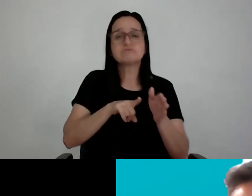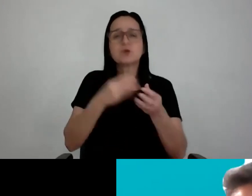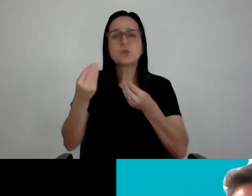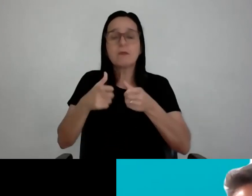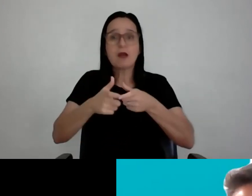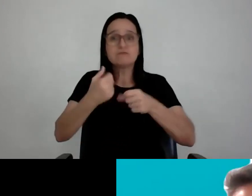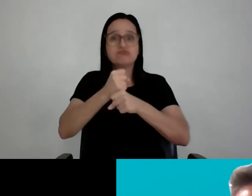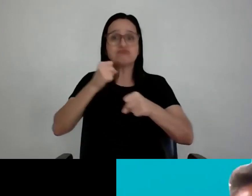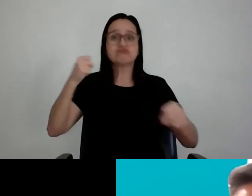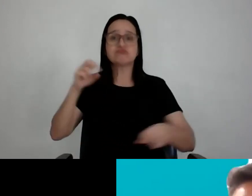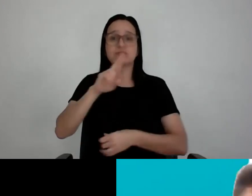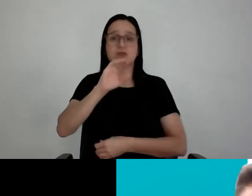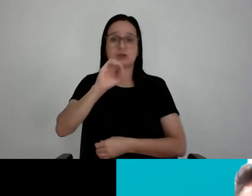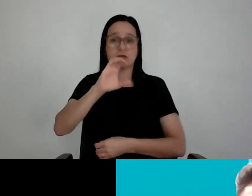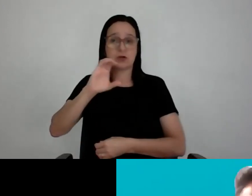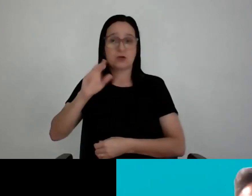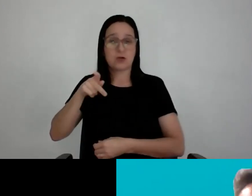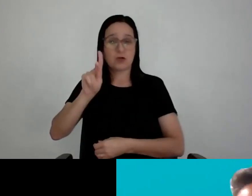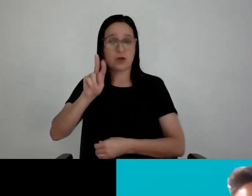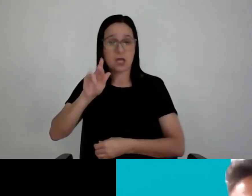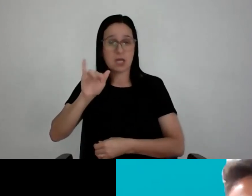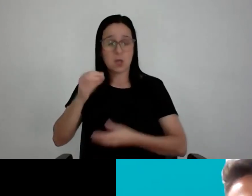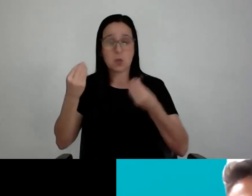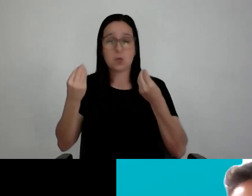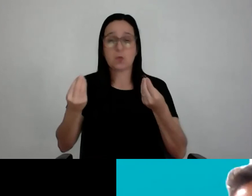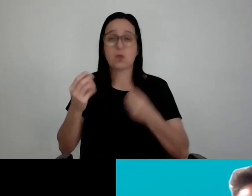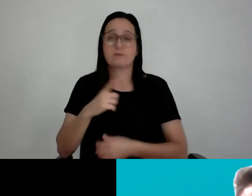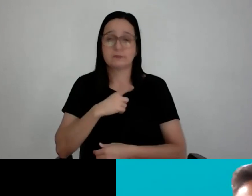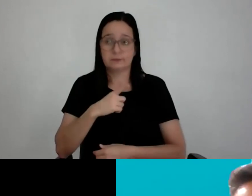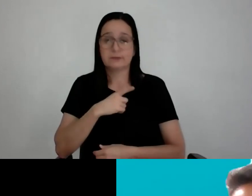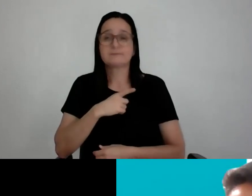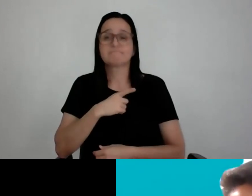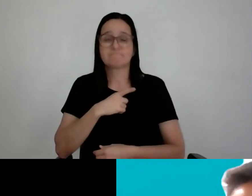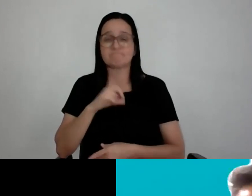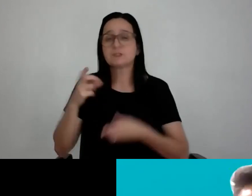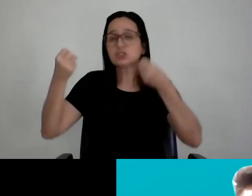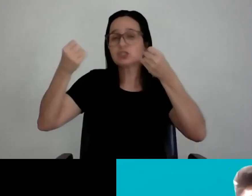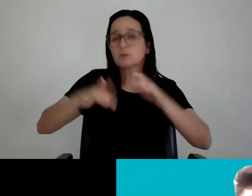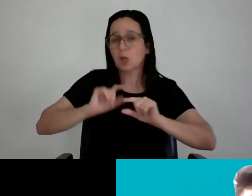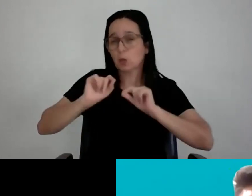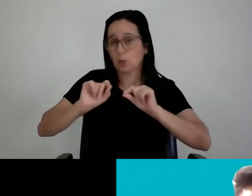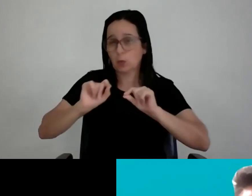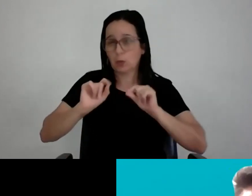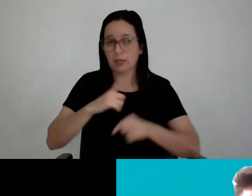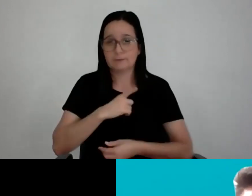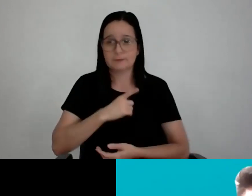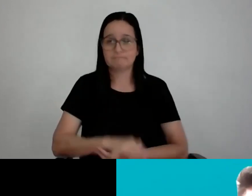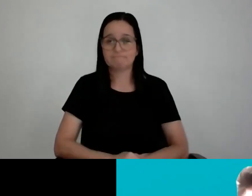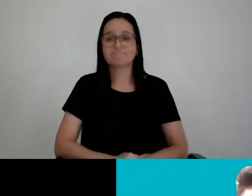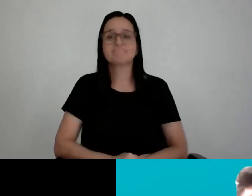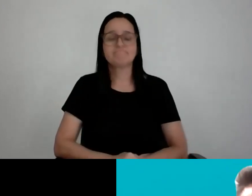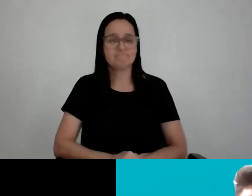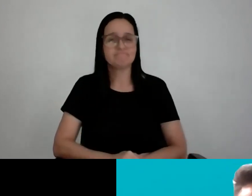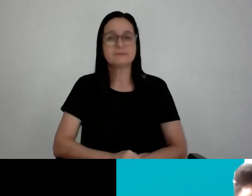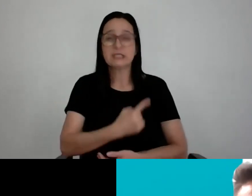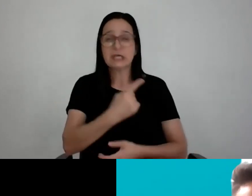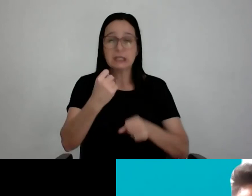Rio? Você como arquiteto, como pessoa, tipo, caramba, é a minha responsabilidade isso aqui. Como é? Cara, cada projeto tem o seu